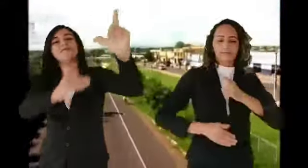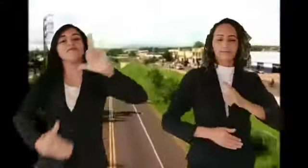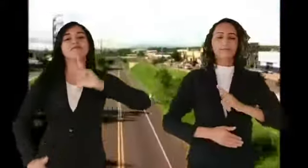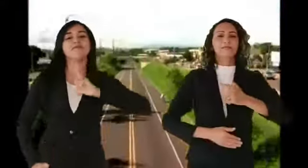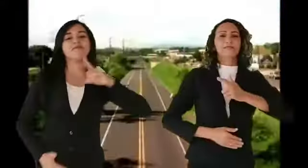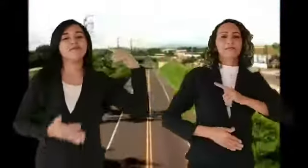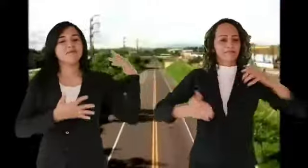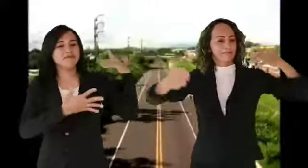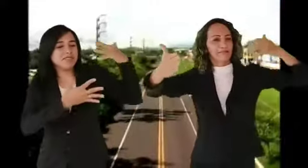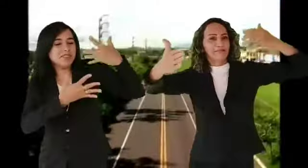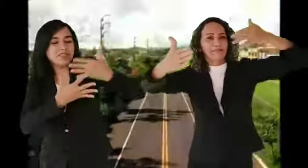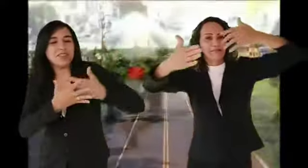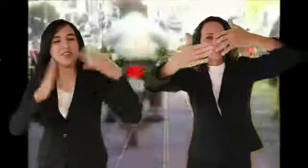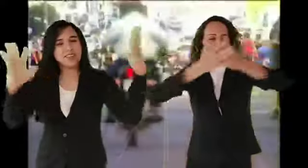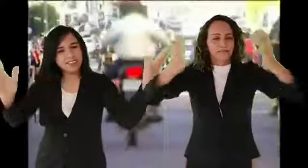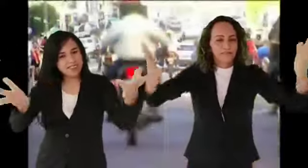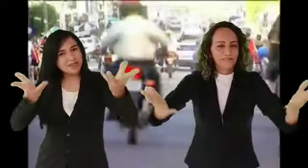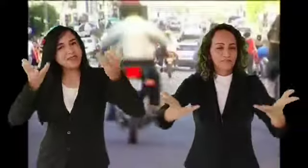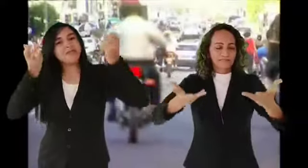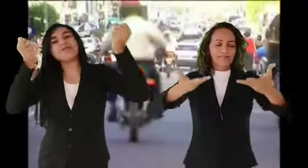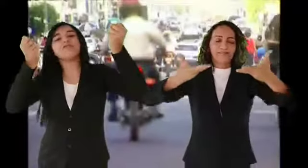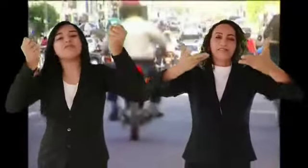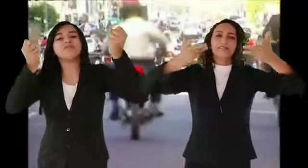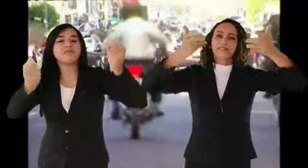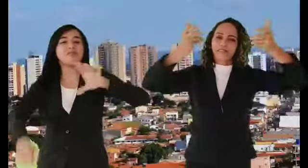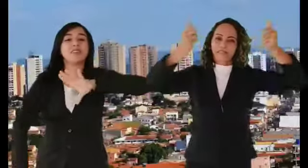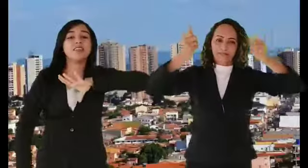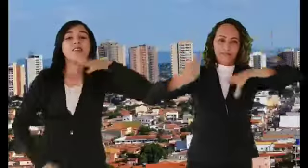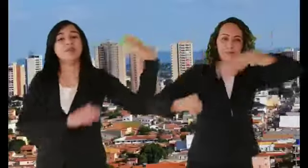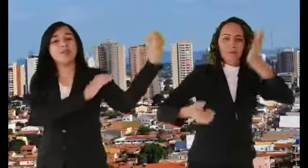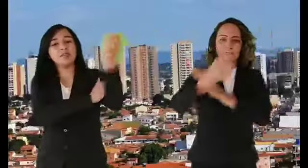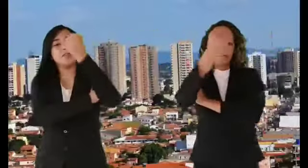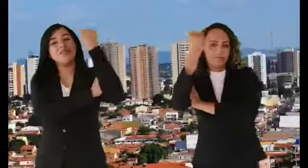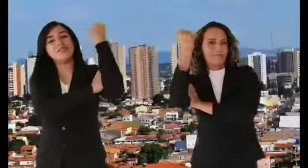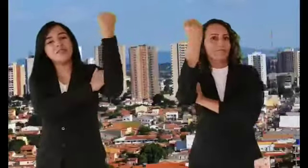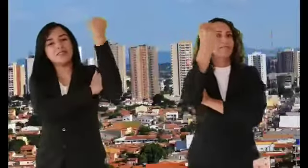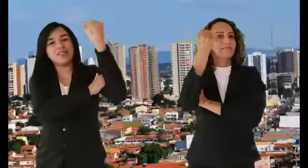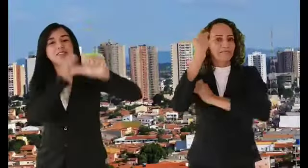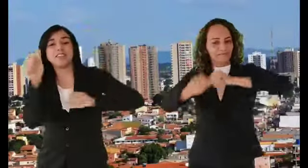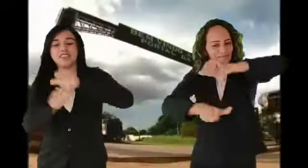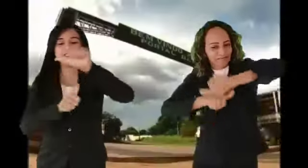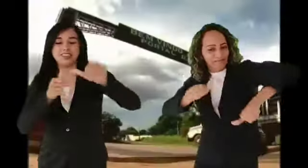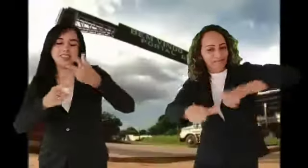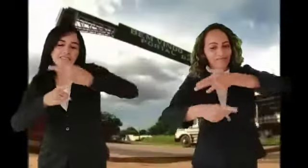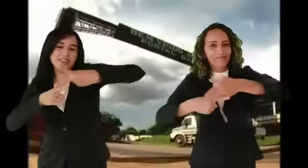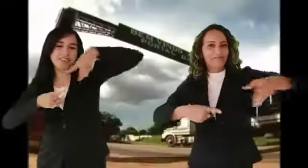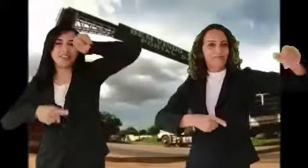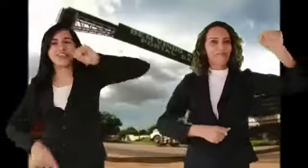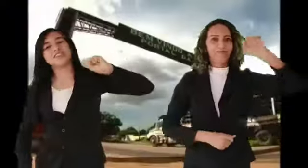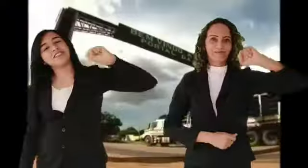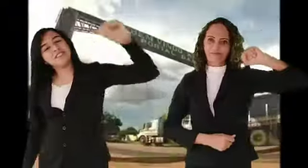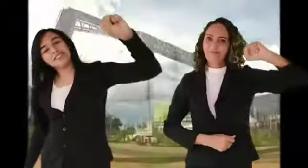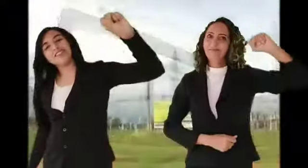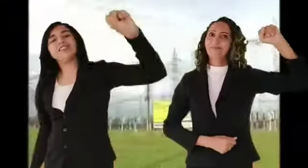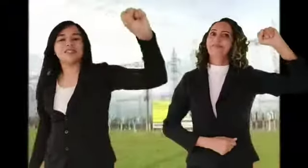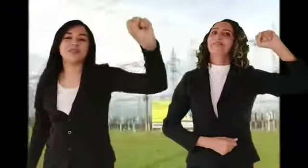Tens história imponente Pelo valor de teu sucesso